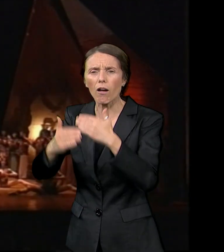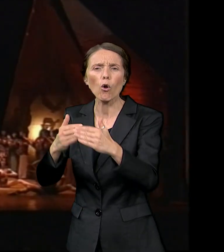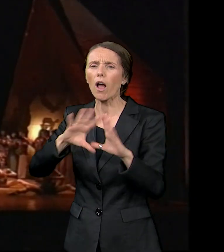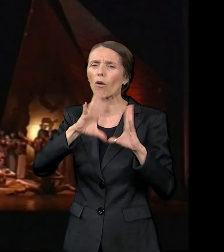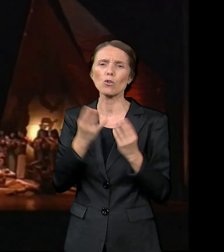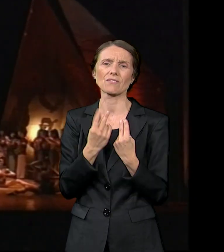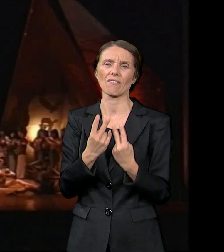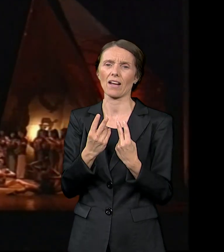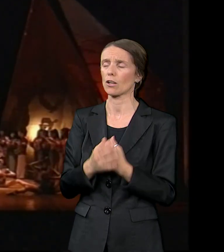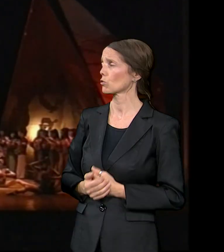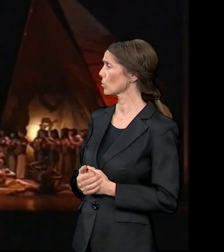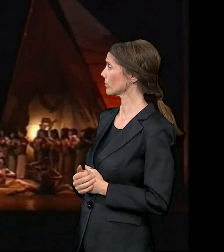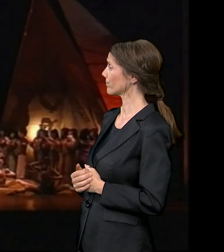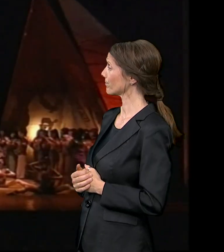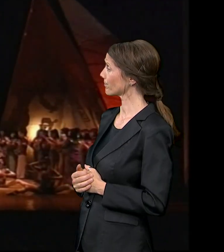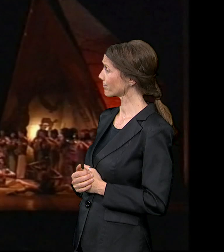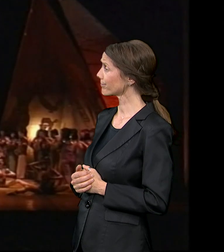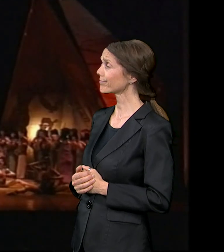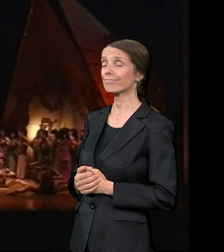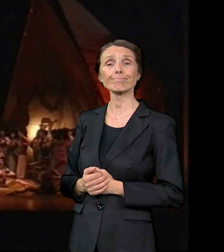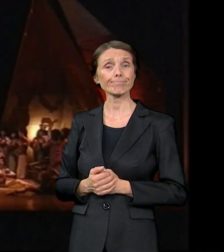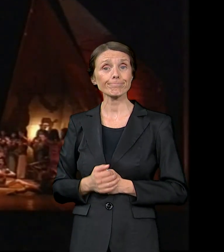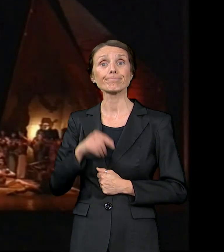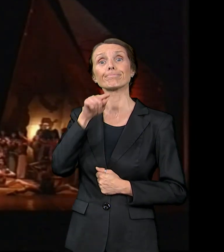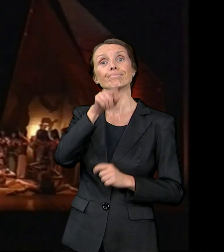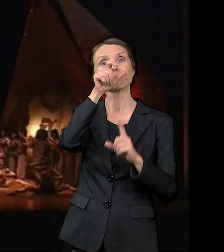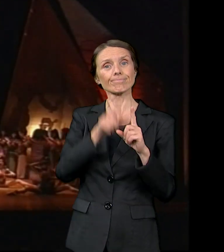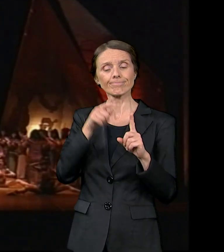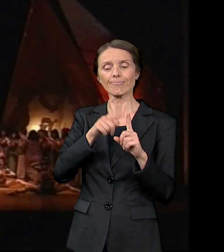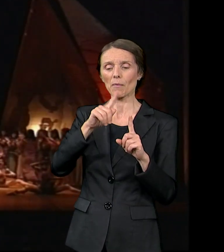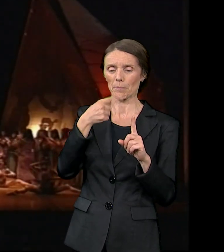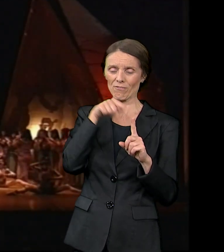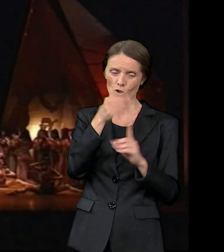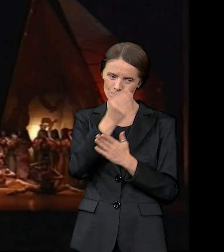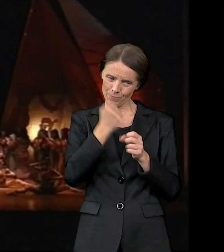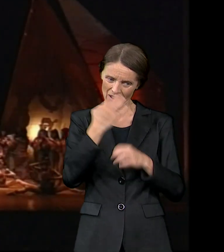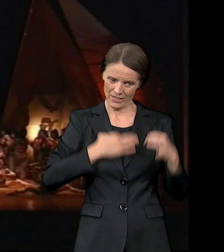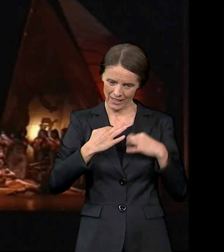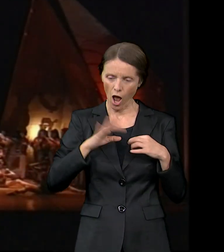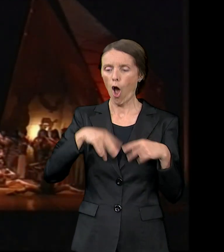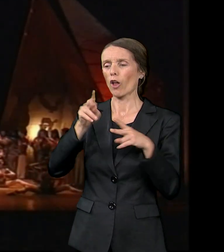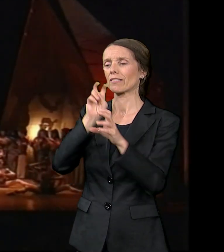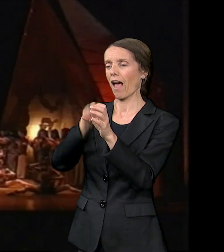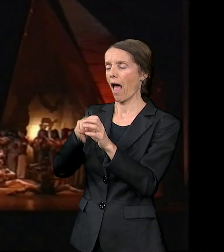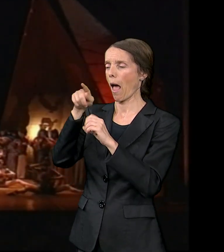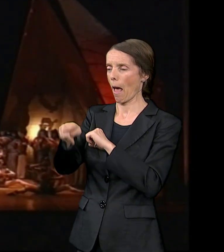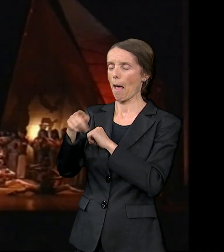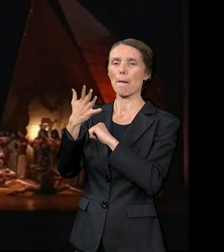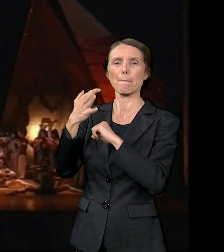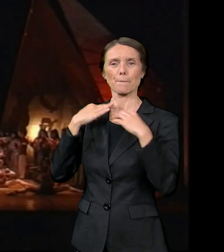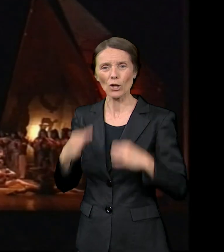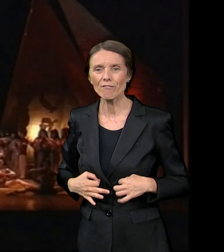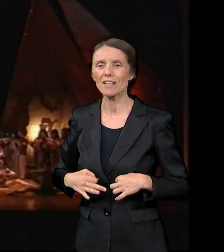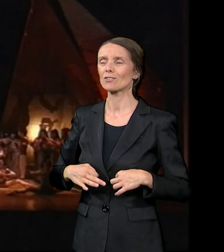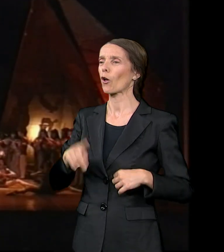U tim cikličnim krugovima menjuju se pozicije prvog kostimografa profesora asistenta a sve zarade dobrog kostima i